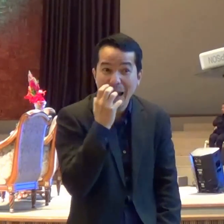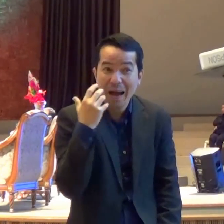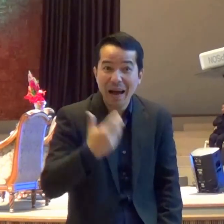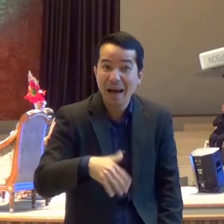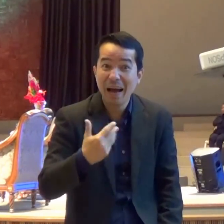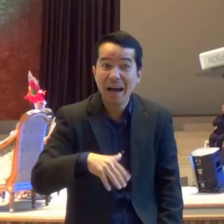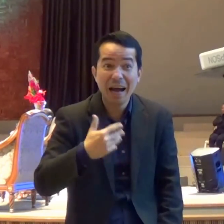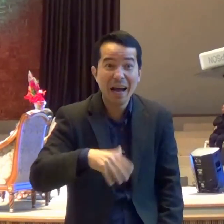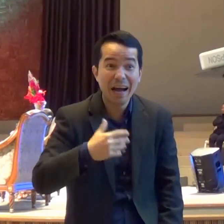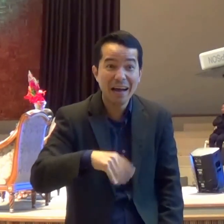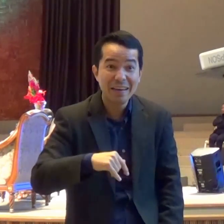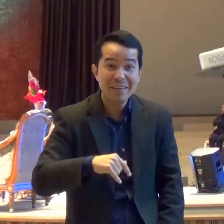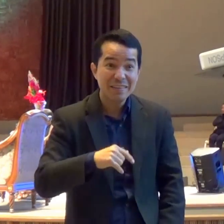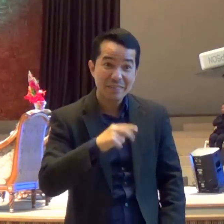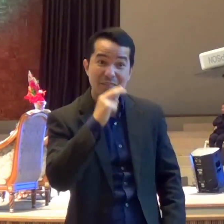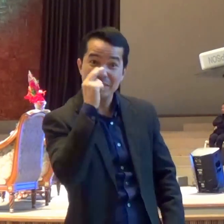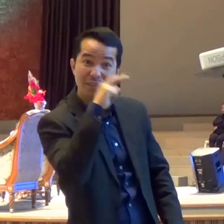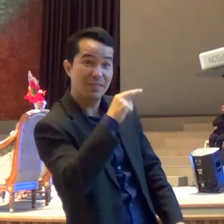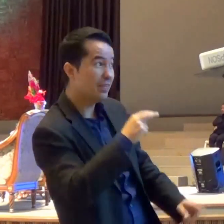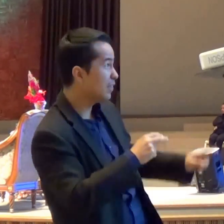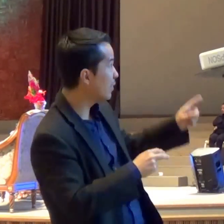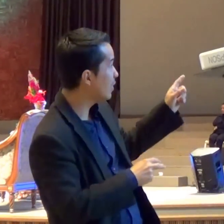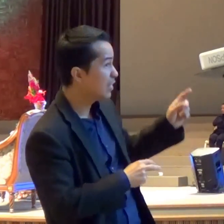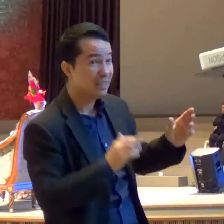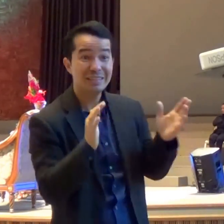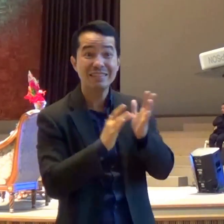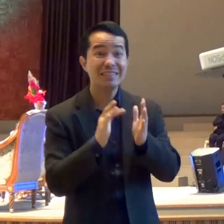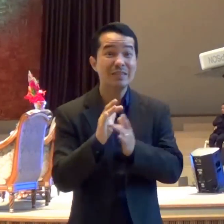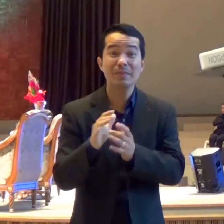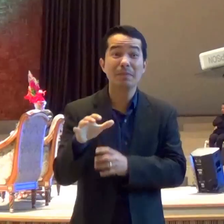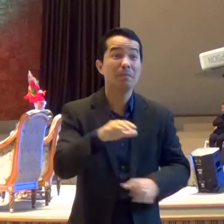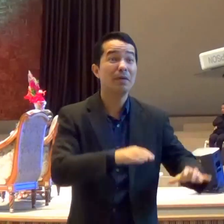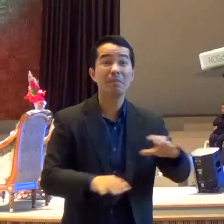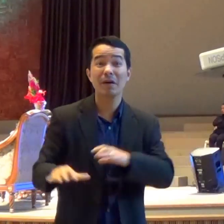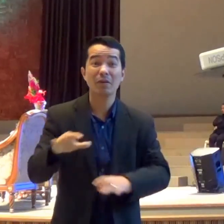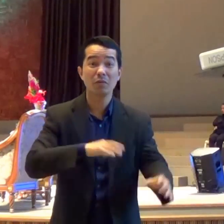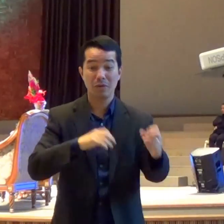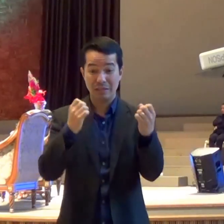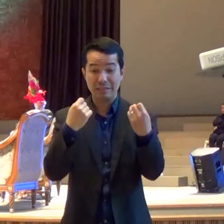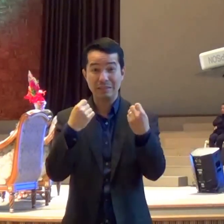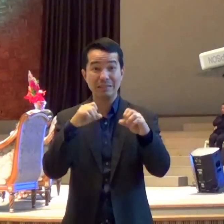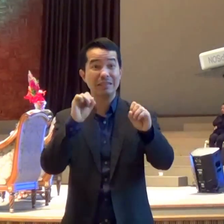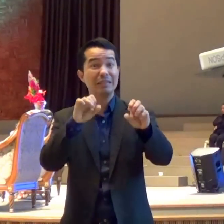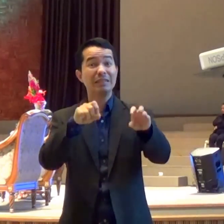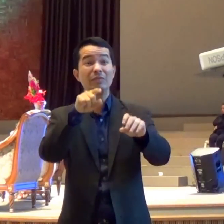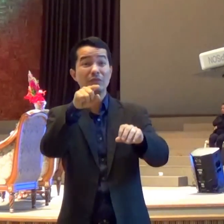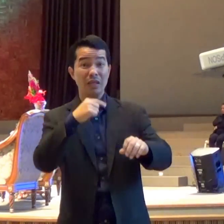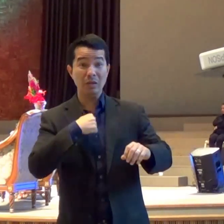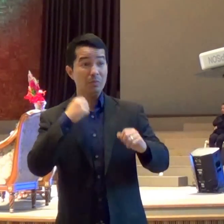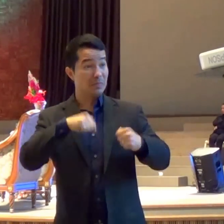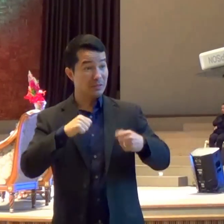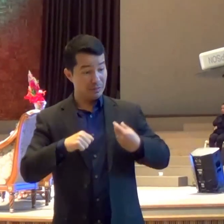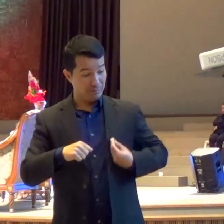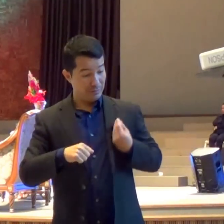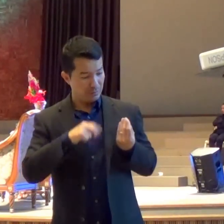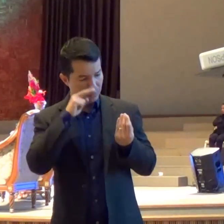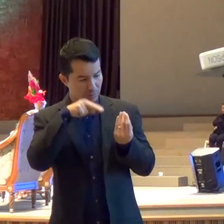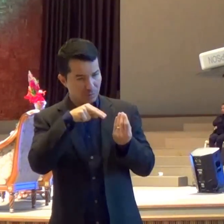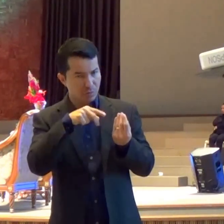Jesus Preparou Para a gente Olhar para dentro Como é que está A tua vida Você já recebeu Jesus como Senhor